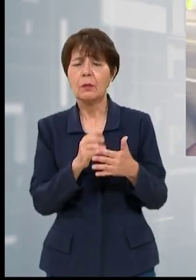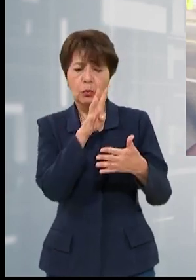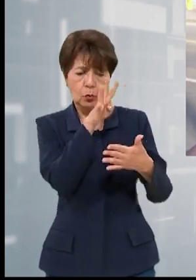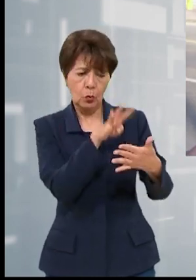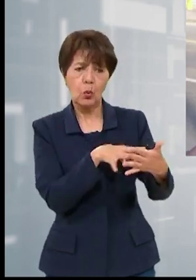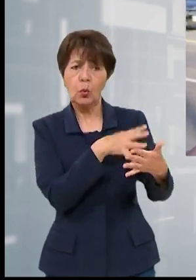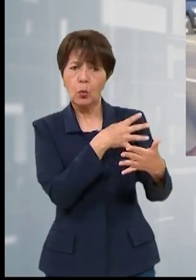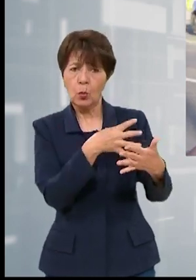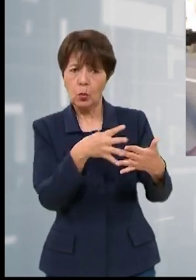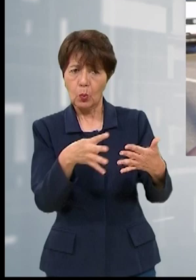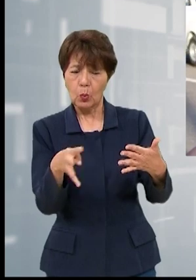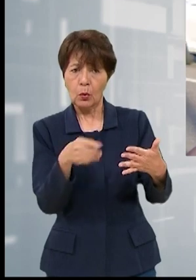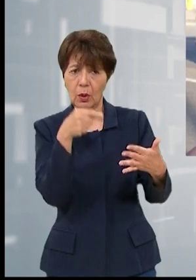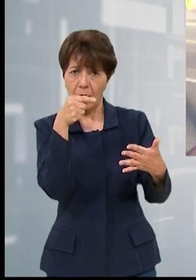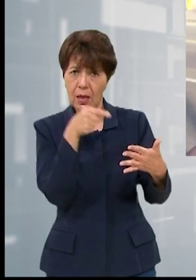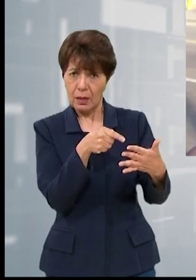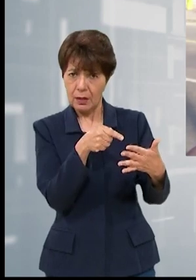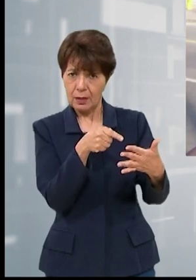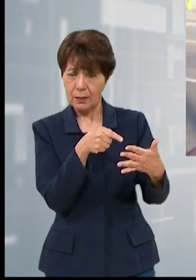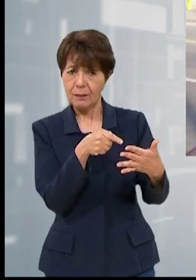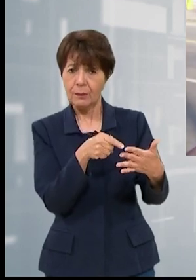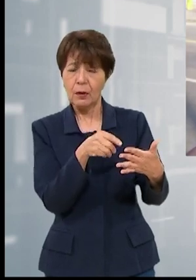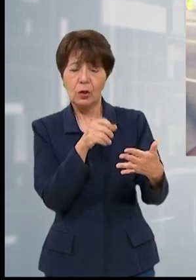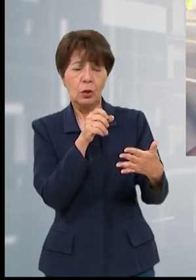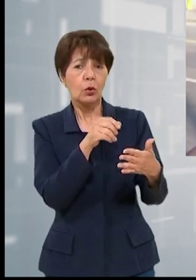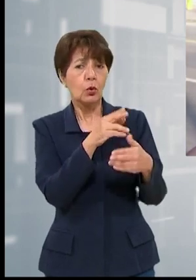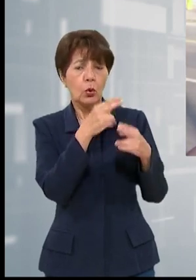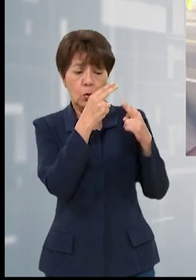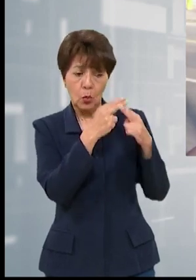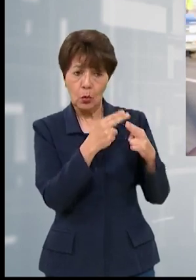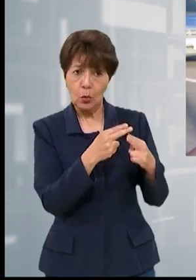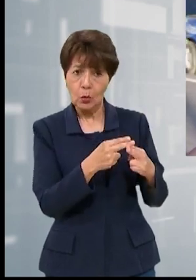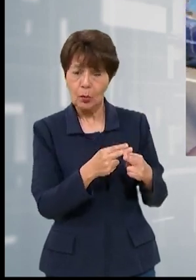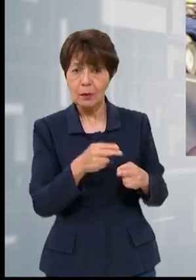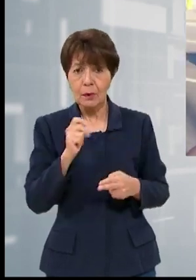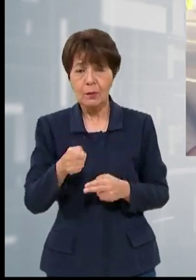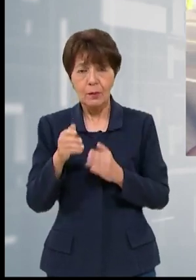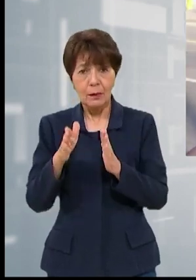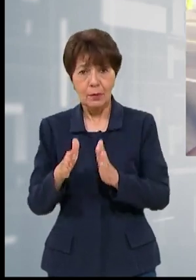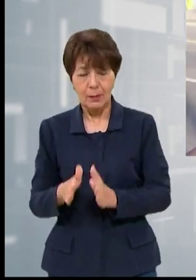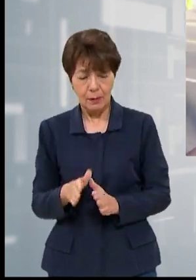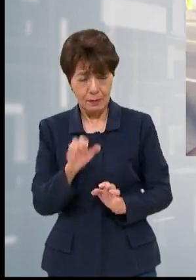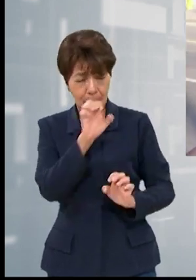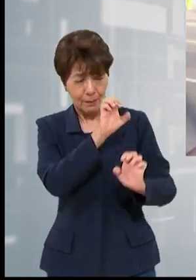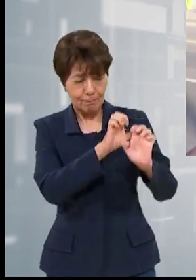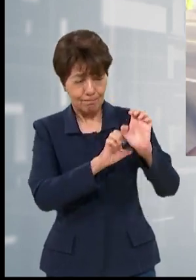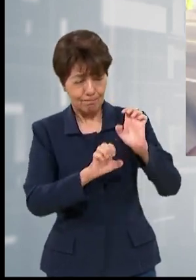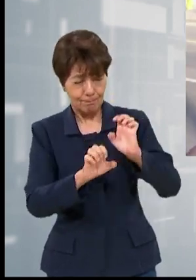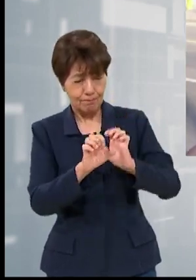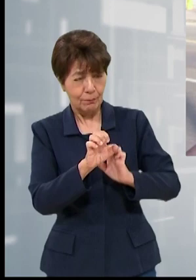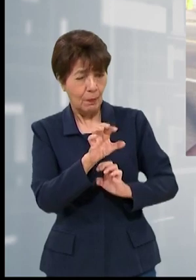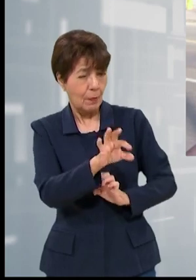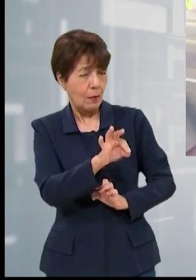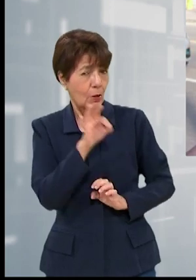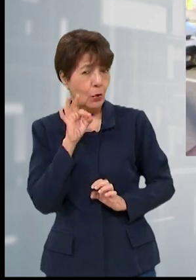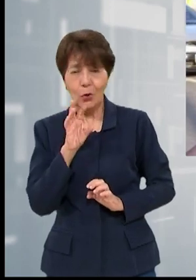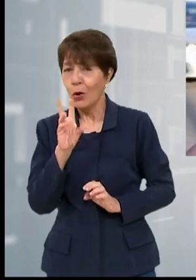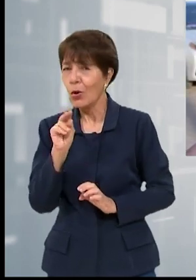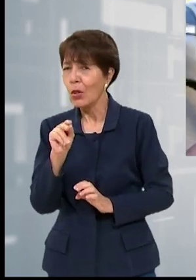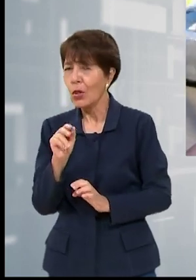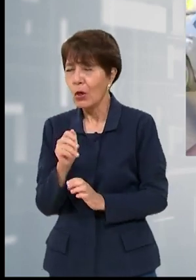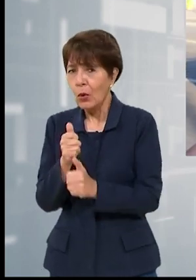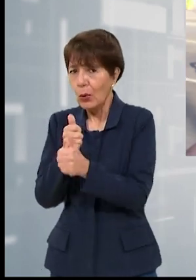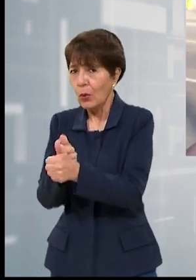en donde tenemos a todos los postulantes y estamos haciendo análisis serios no en función de